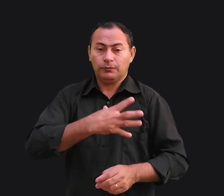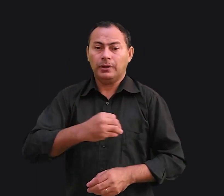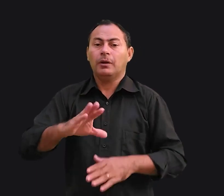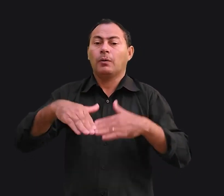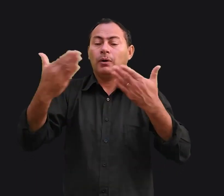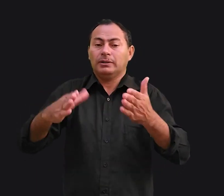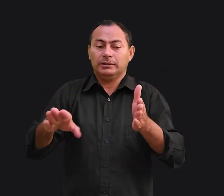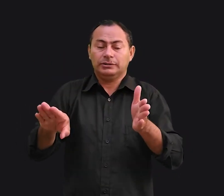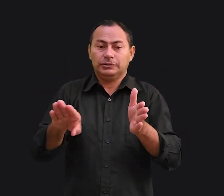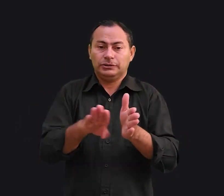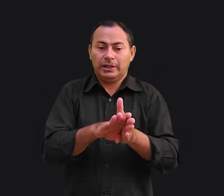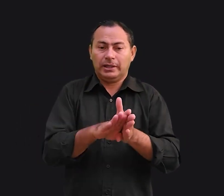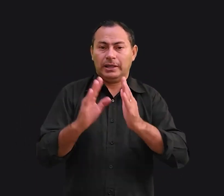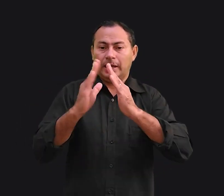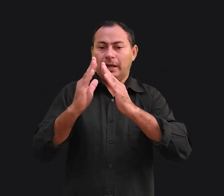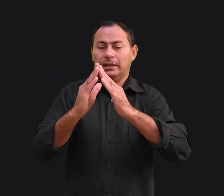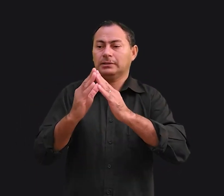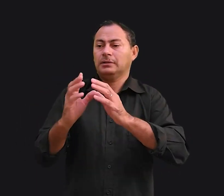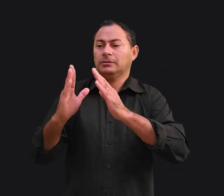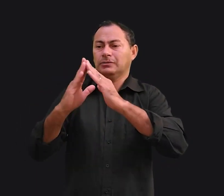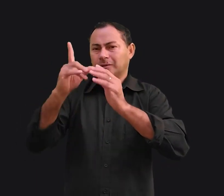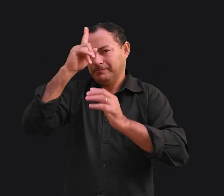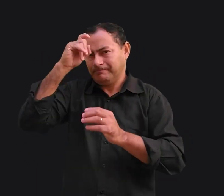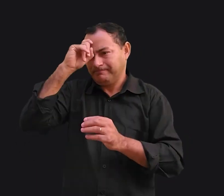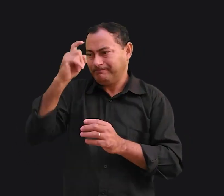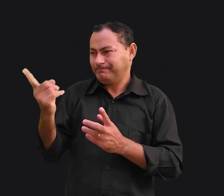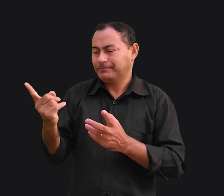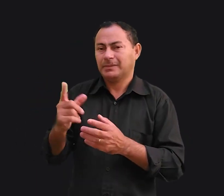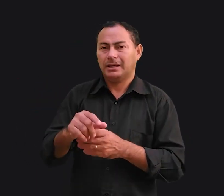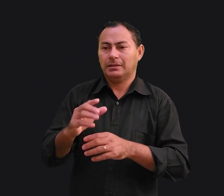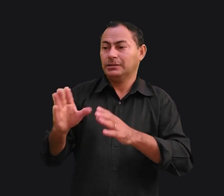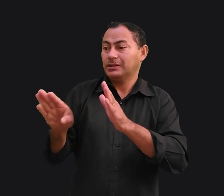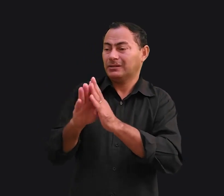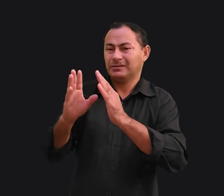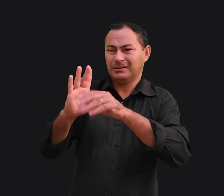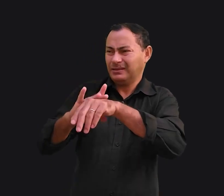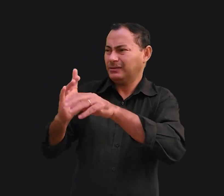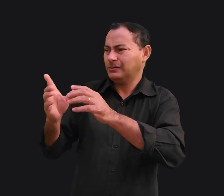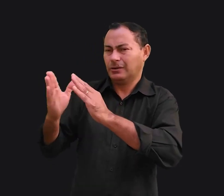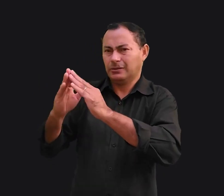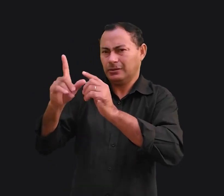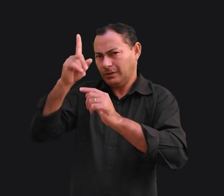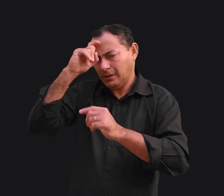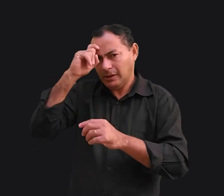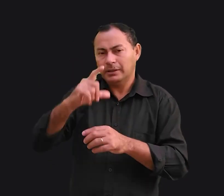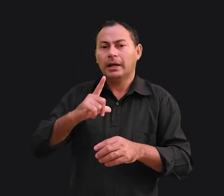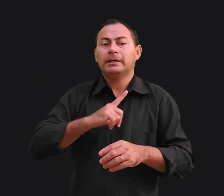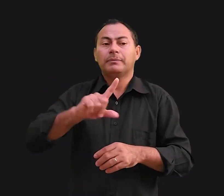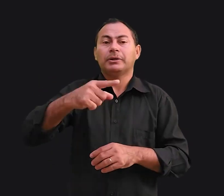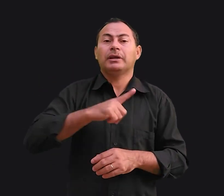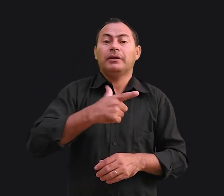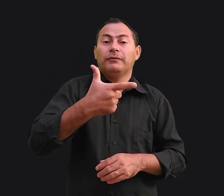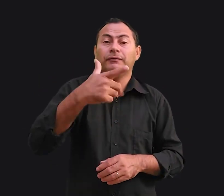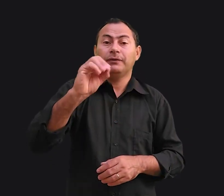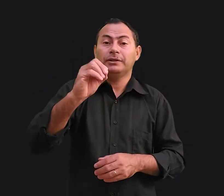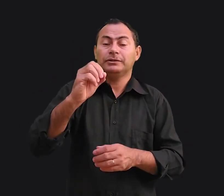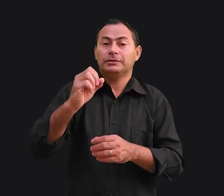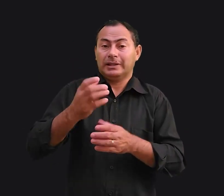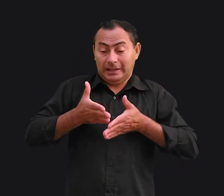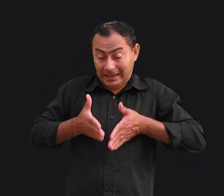é quando ele chega em casa do hospital e, a partir de então, você terá uns 20 anos com seu filho. Mas um dia esse